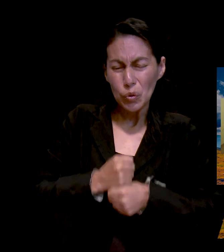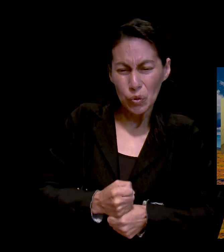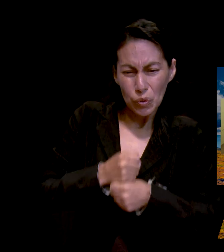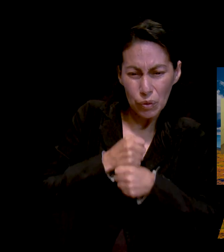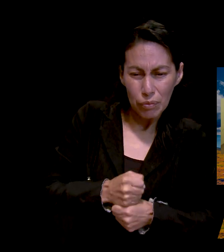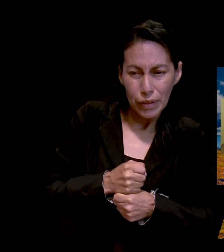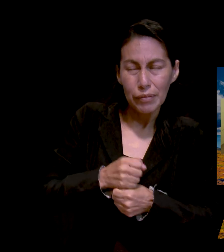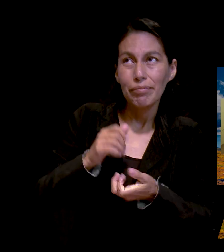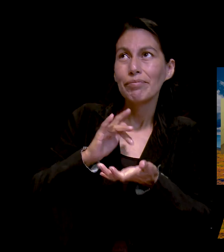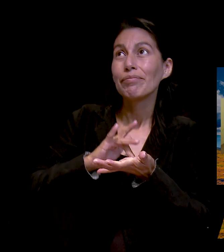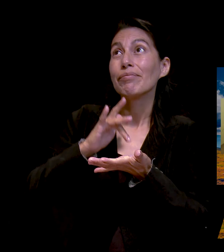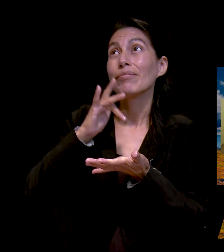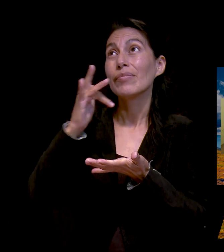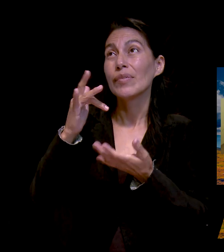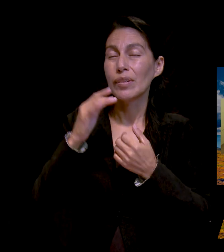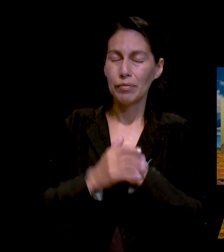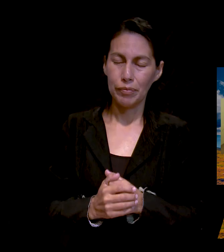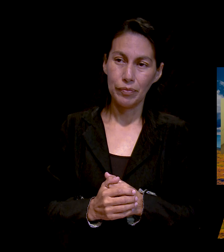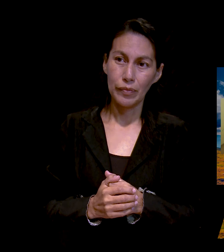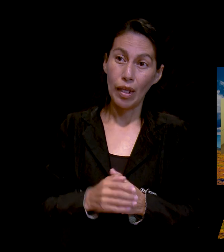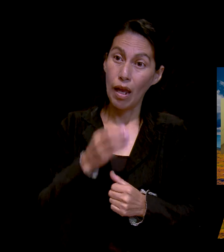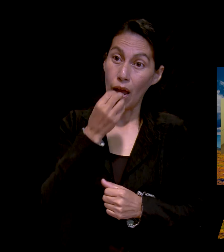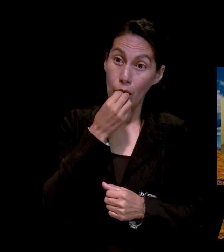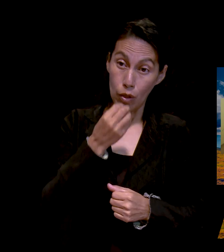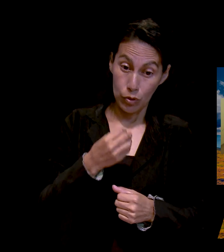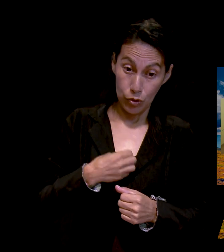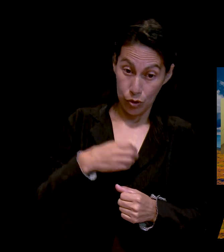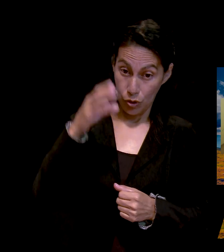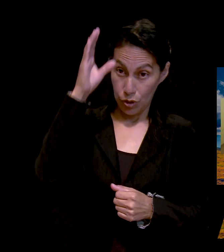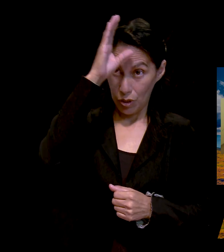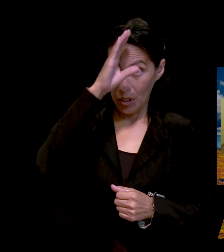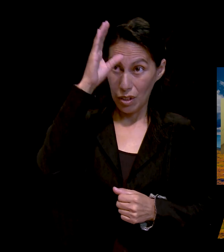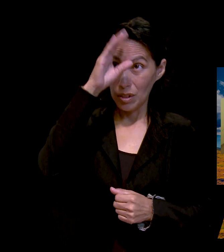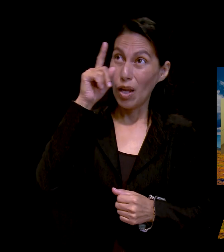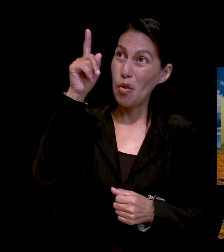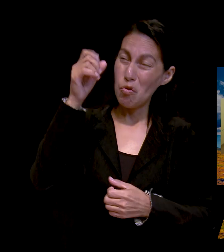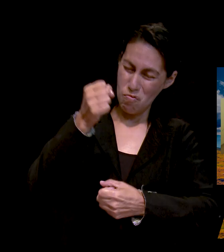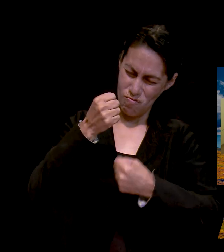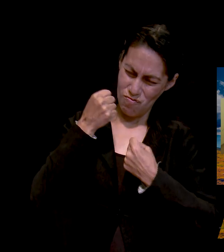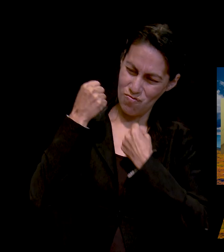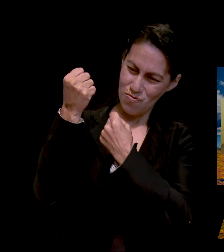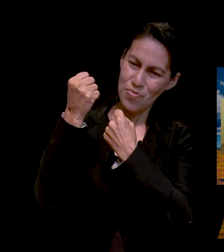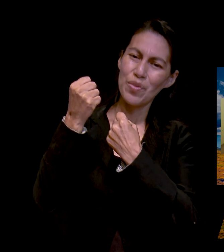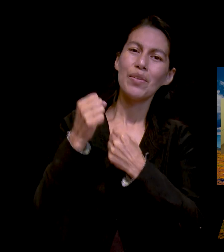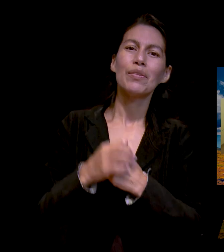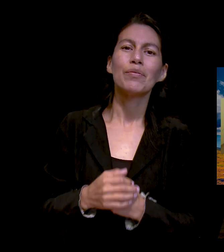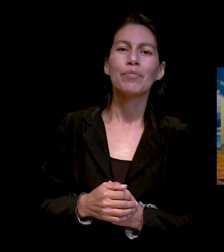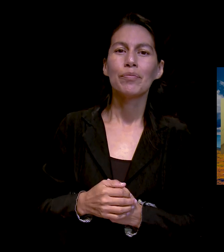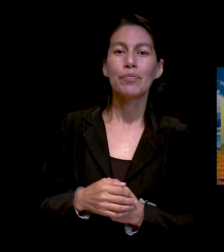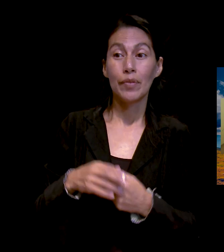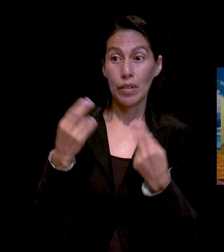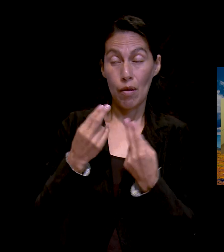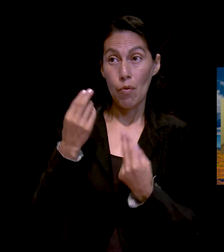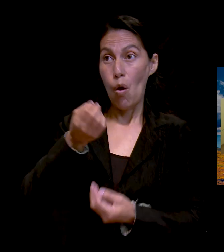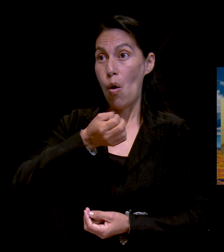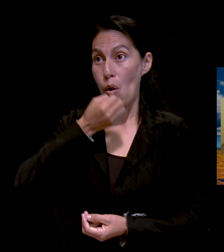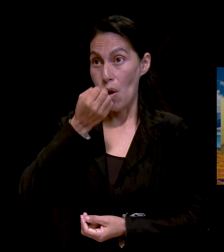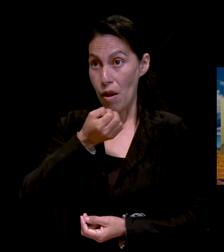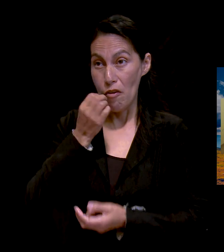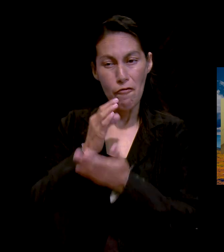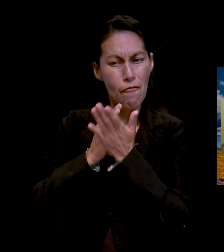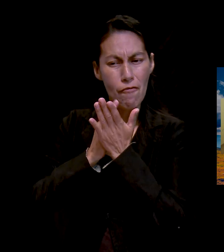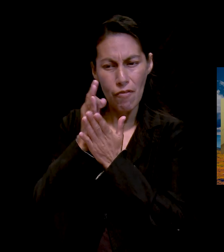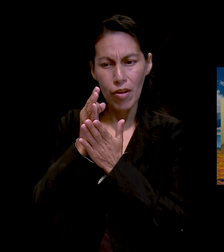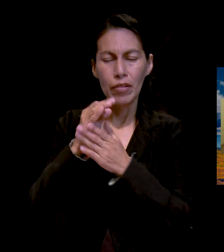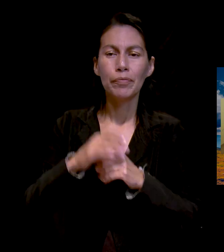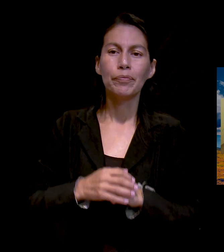Y aún ahí, en medio de la ciencia, tú demuestras que tú tienes más poder que cualquier cosa. Simplemente es